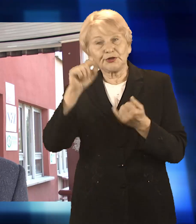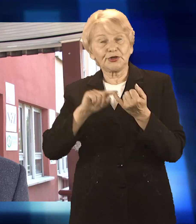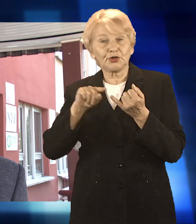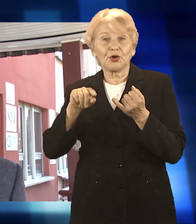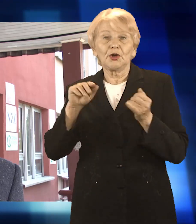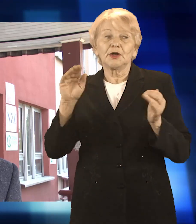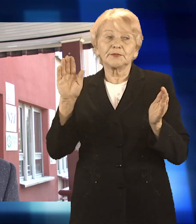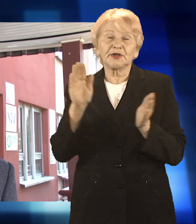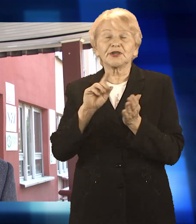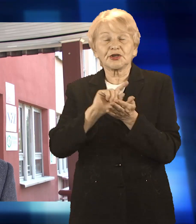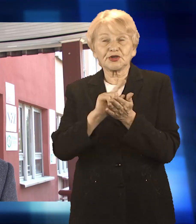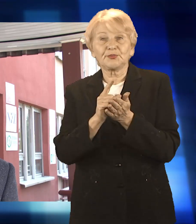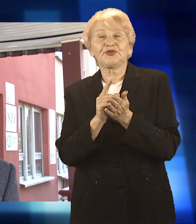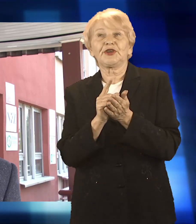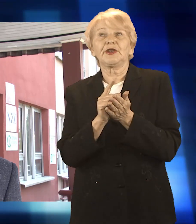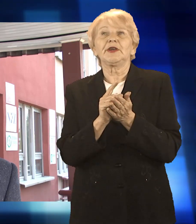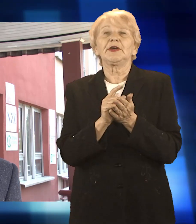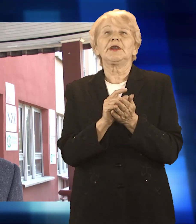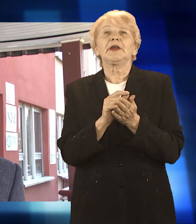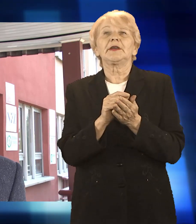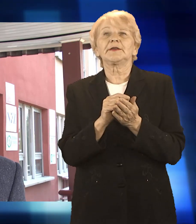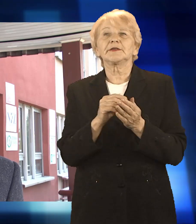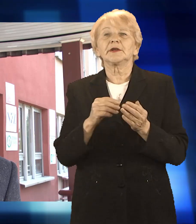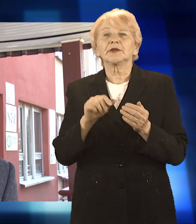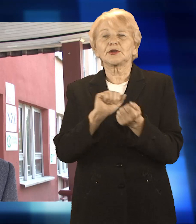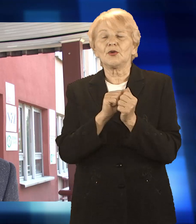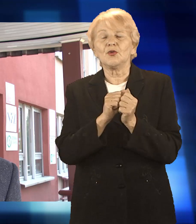dezorganizuje pracę. Przydałoby się tych rąk do pracy więcej.